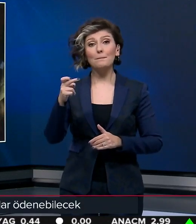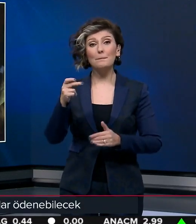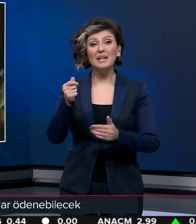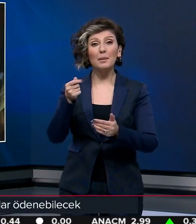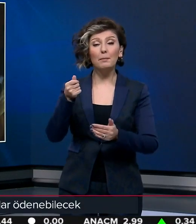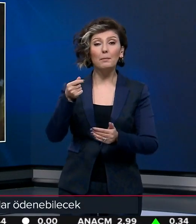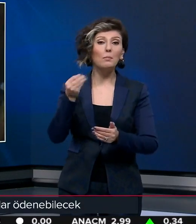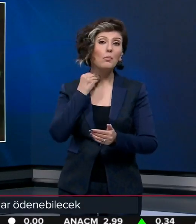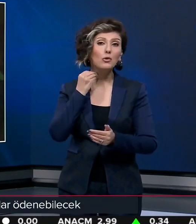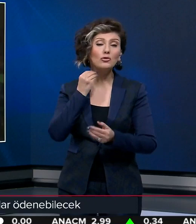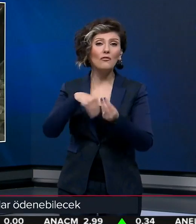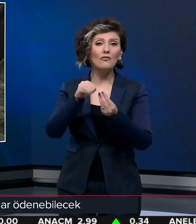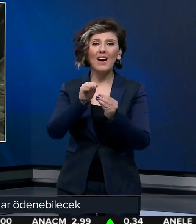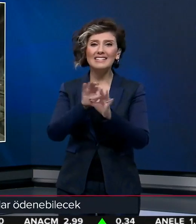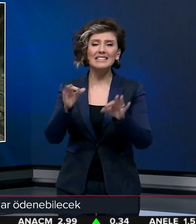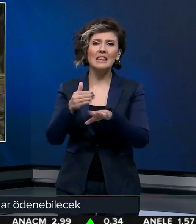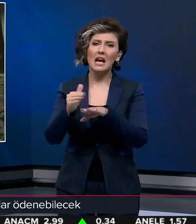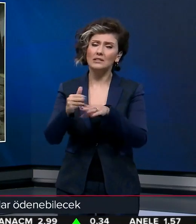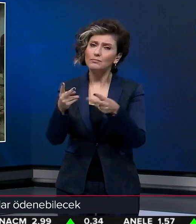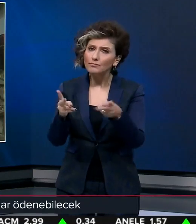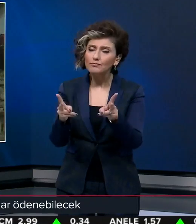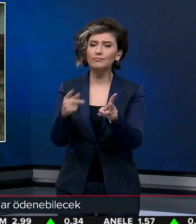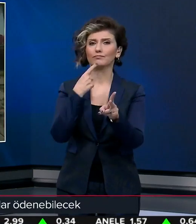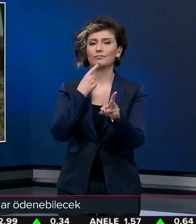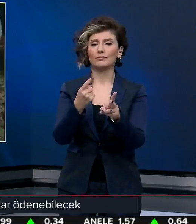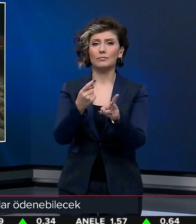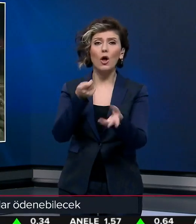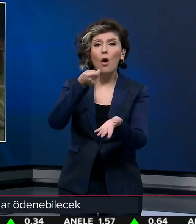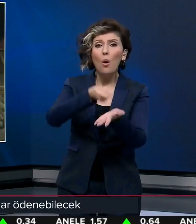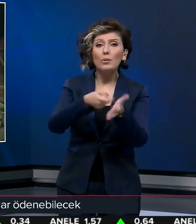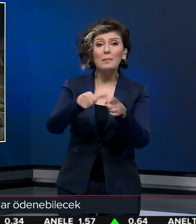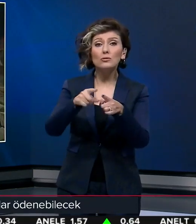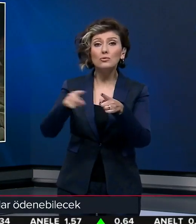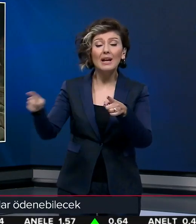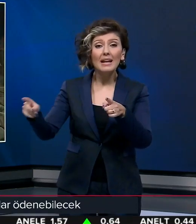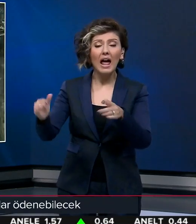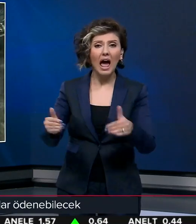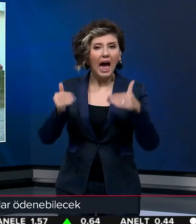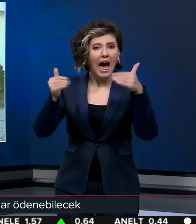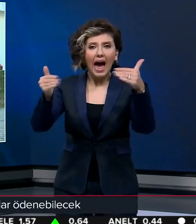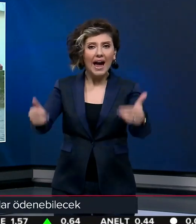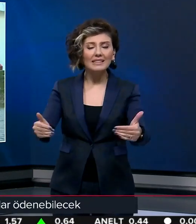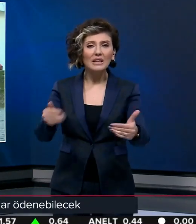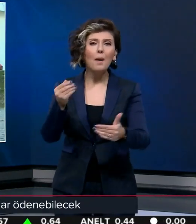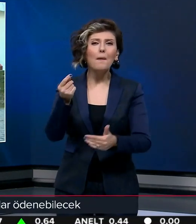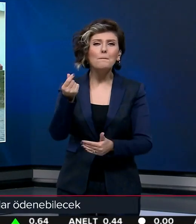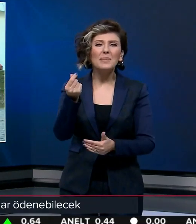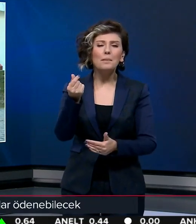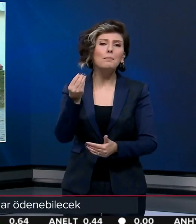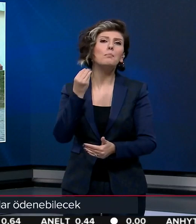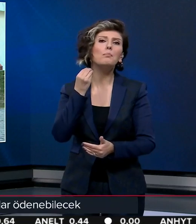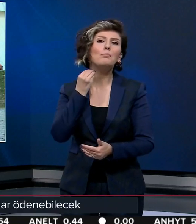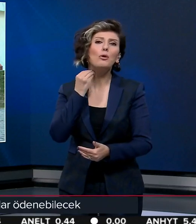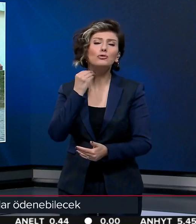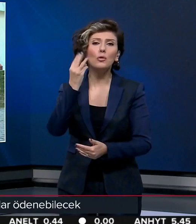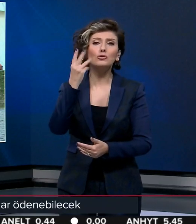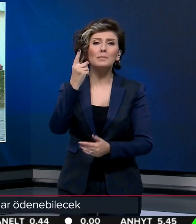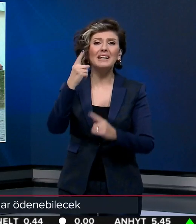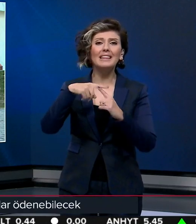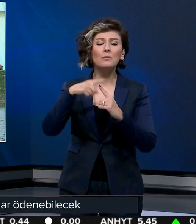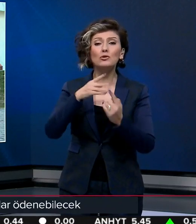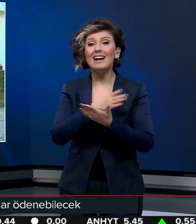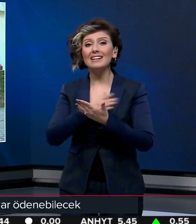borçları faizsiz taksitlendirilebilecek. Ödeme süreleri ertelenen prim borçlarına 31